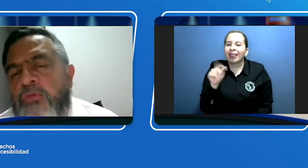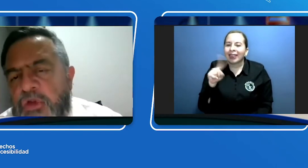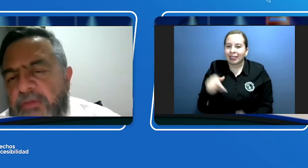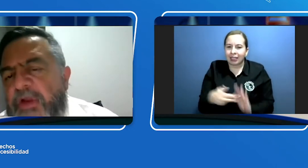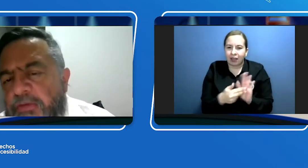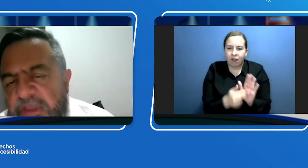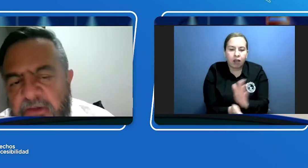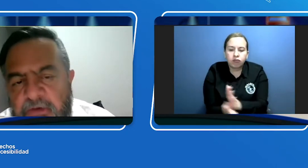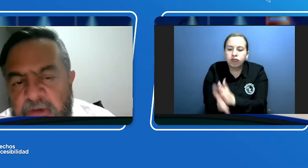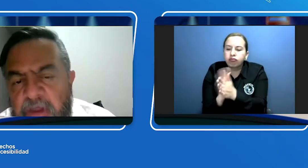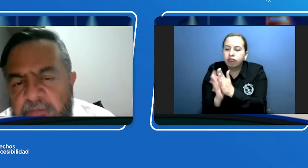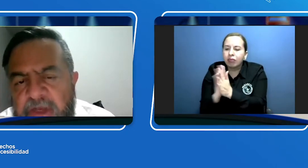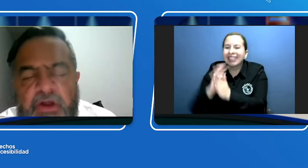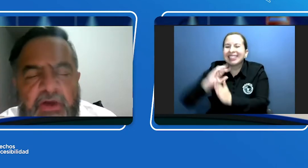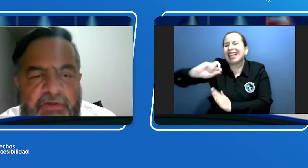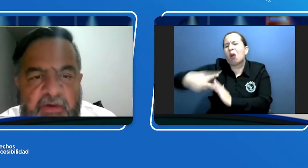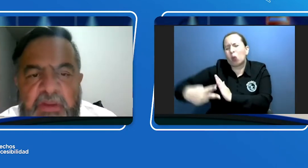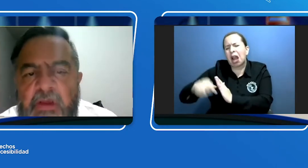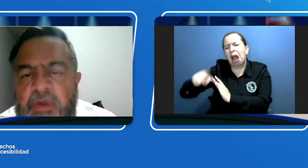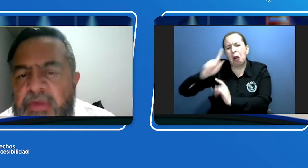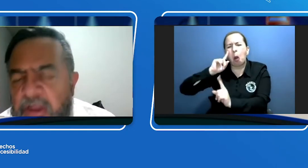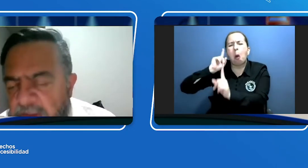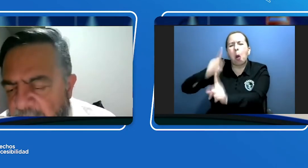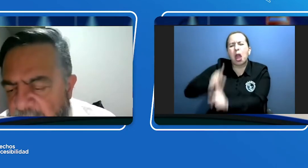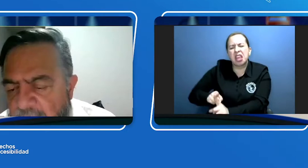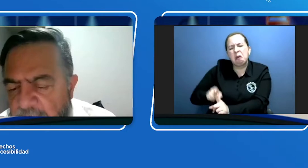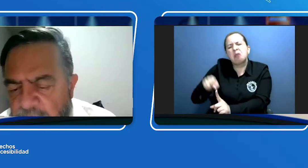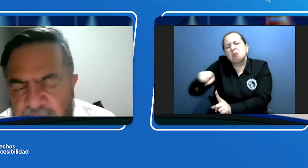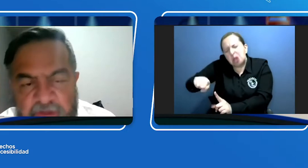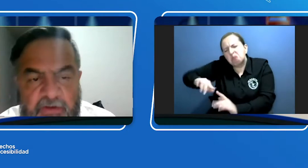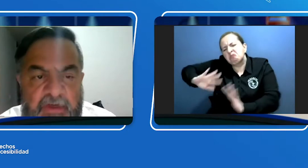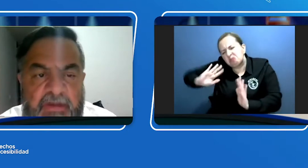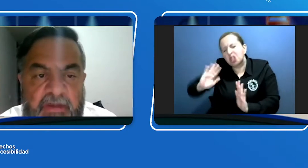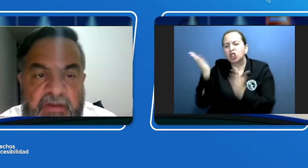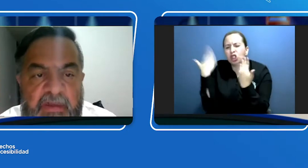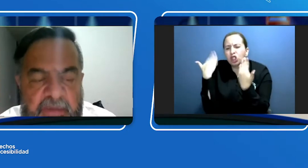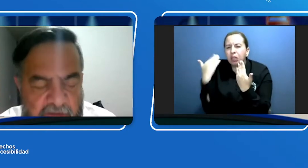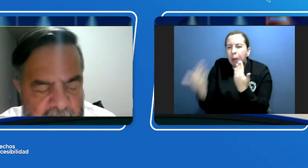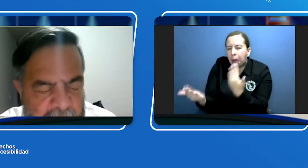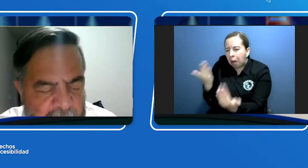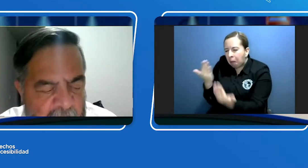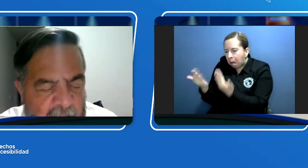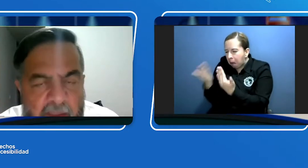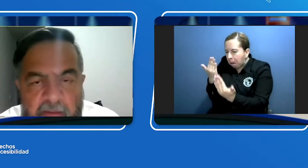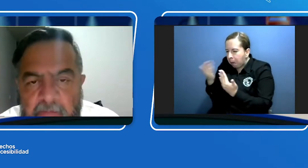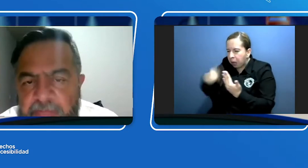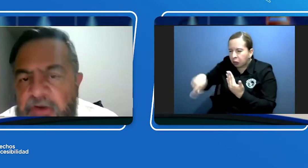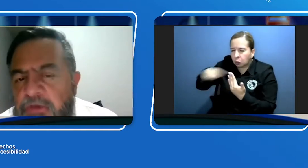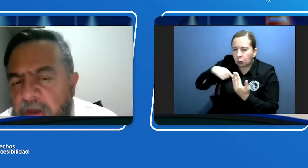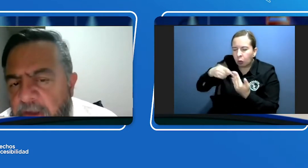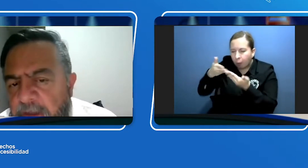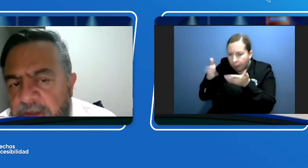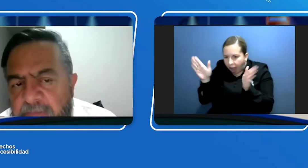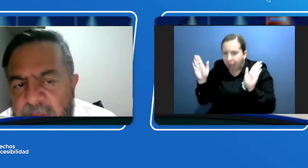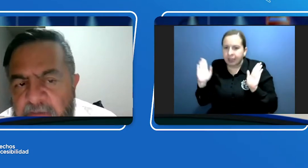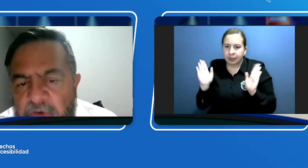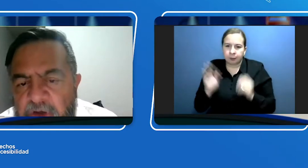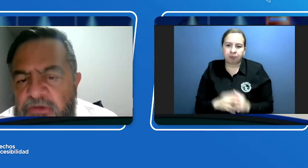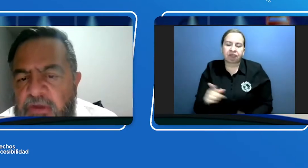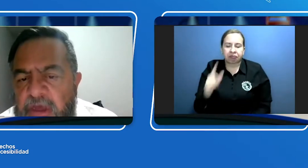múltiples objetivos pero que nos sirven también para tener algunas visiones. Me preguntaba, Henry, también por las ciudades